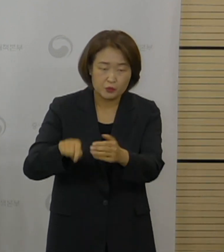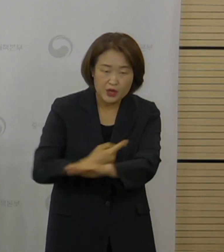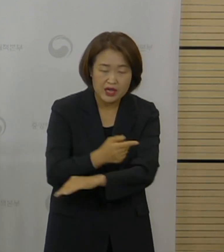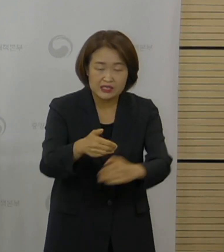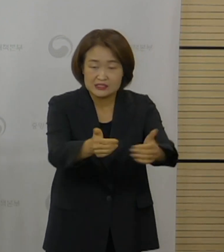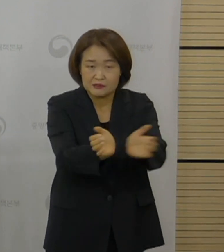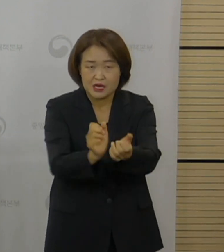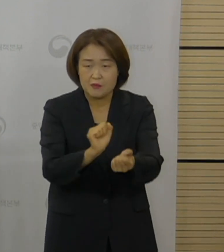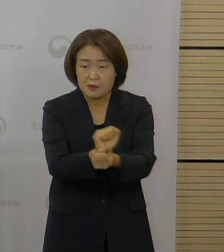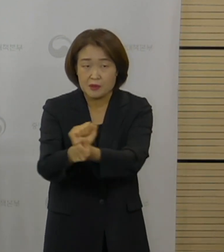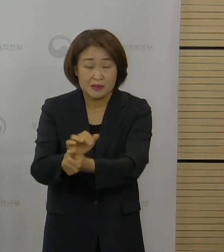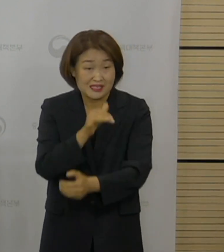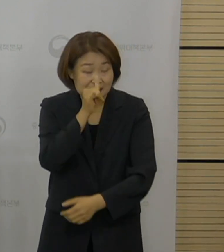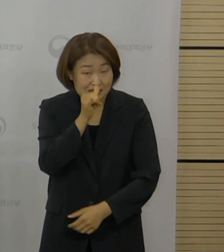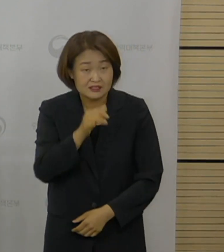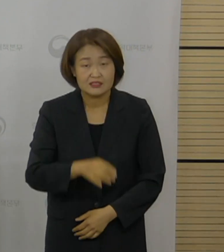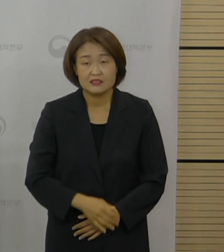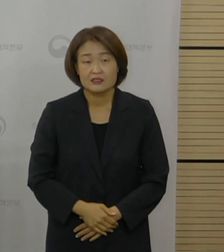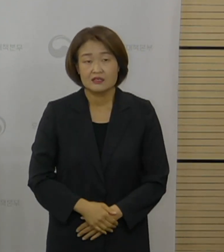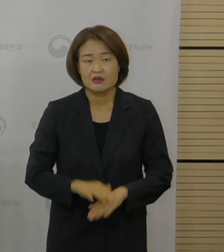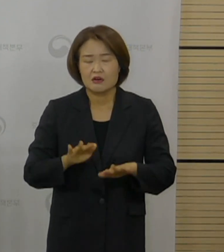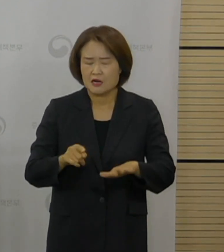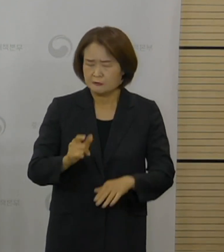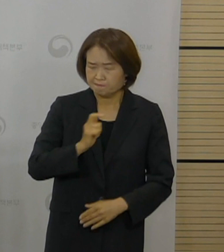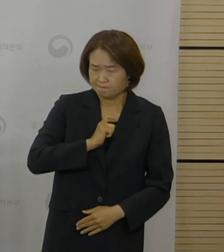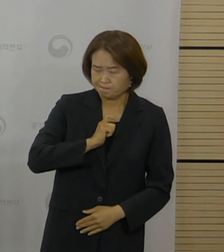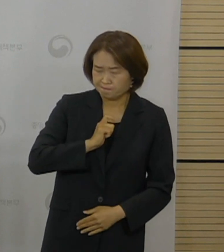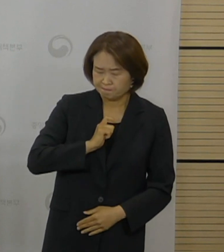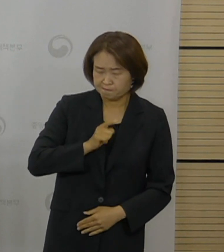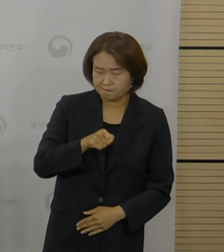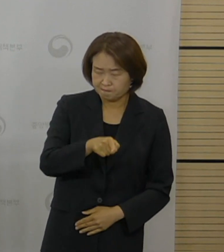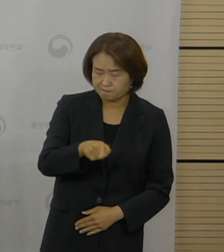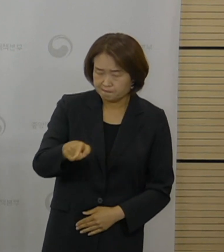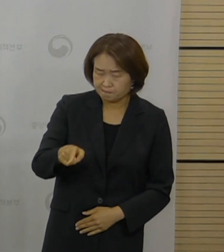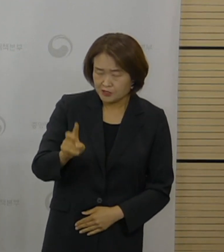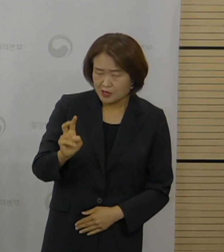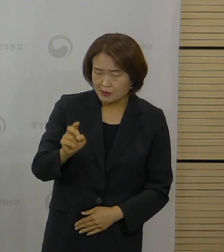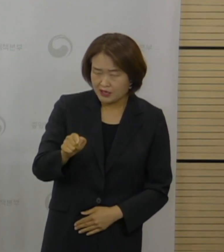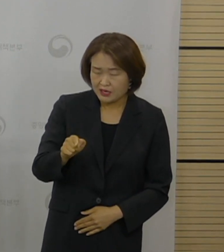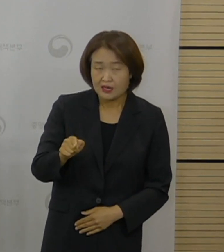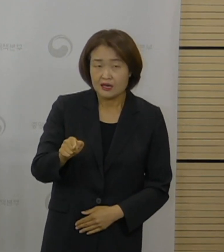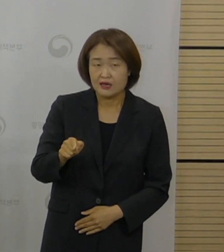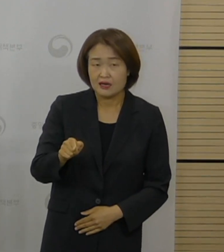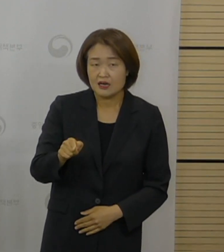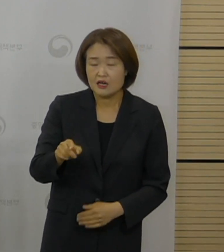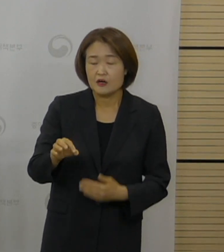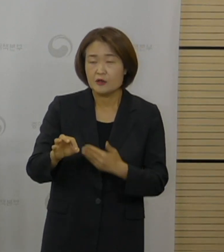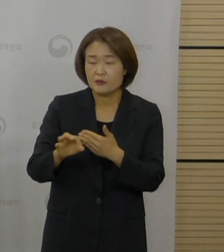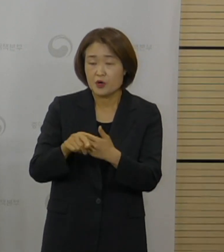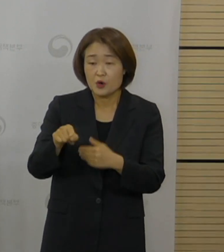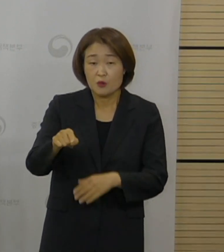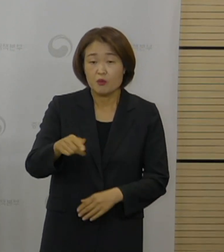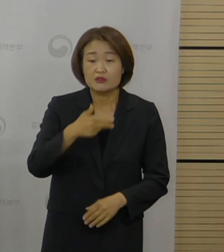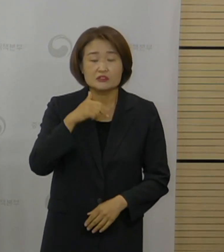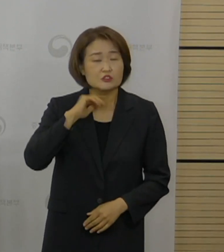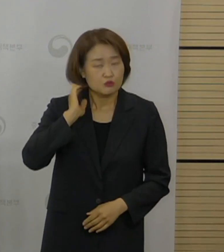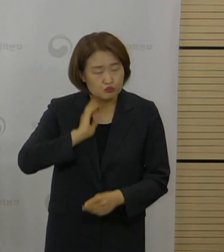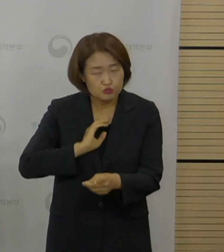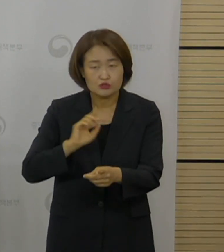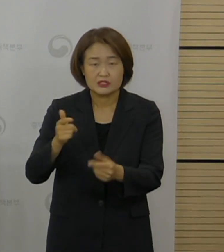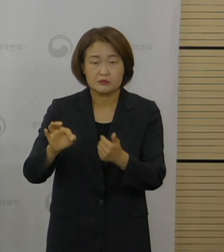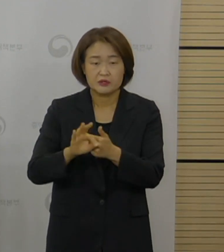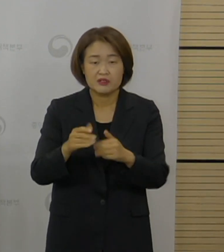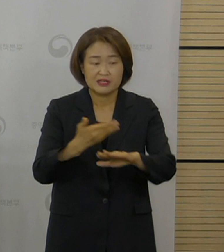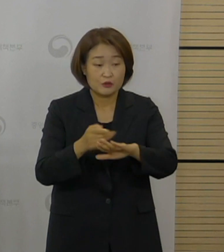감염자를 찾기 어렵고 그다음에 의심되는 사례들에 있어서는 특정 사례뿐만 아니라 이렇게 의정부 어학원뿐만 아니라